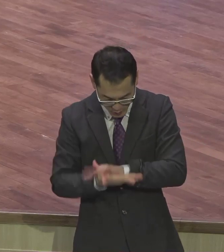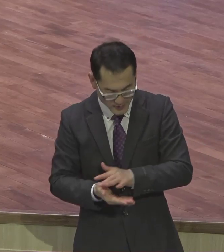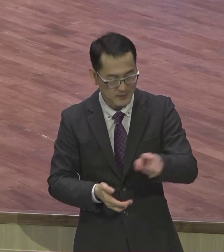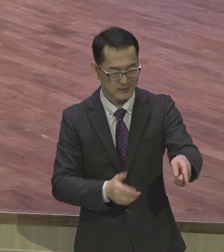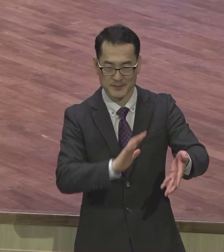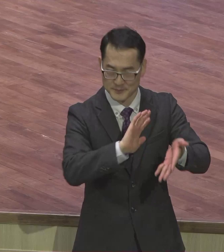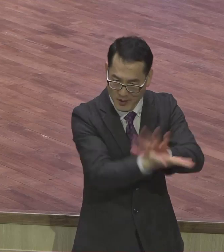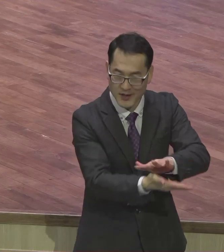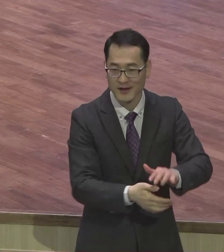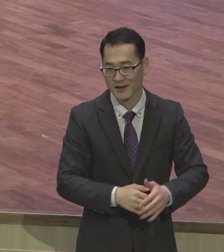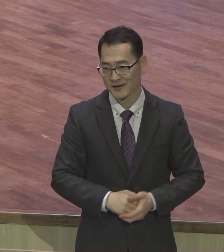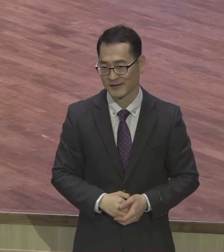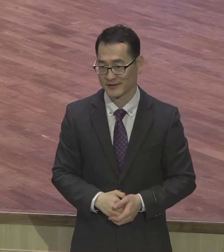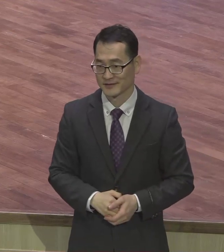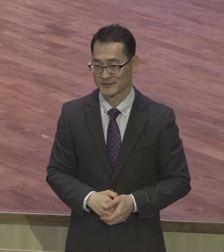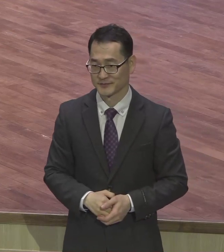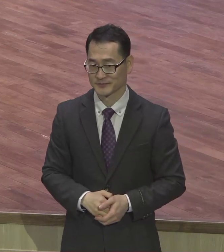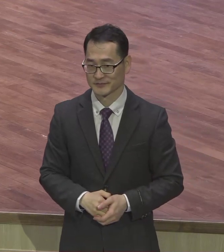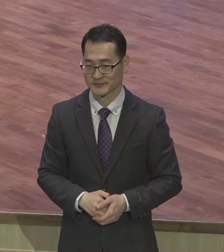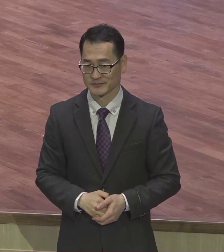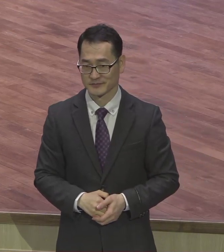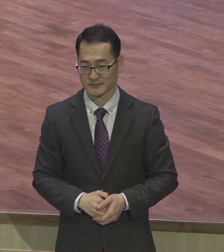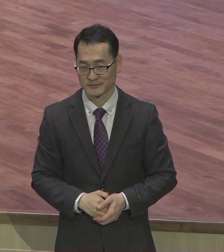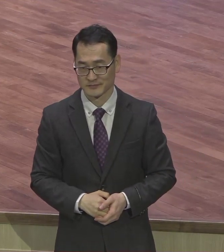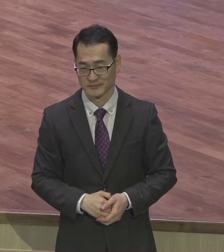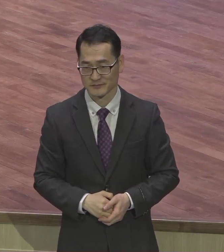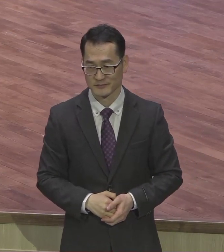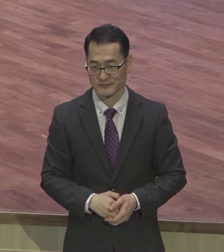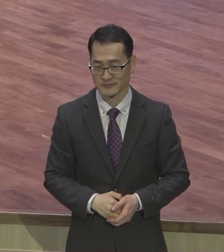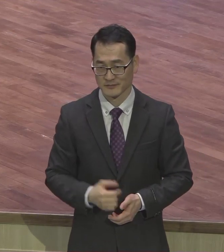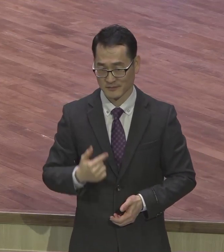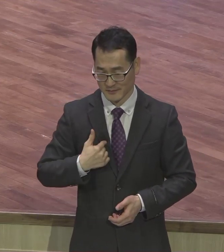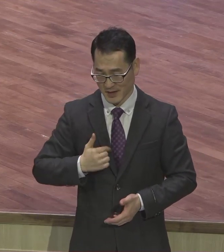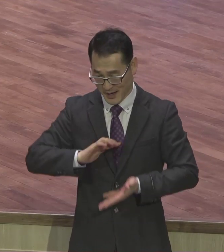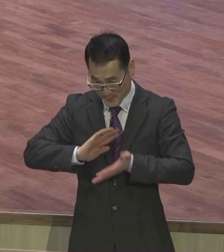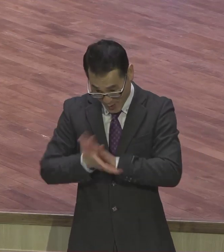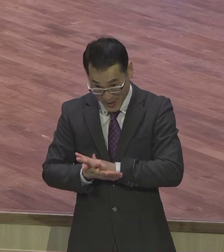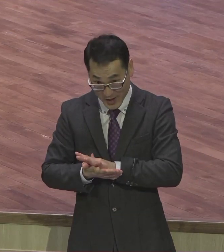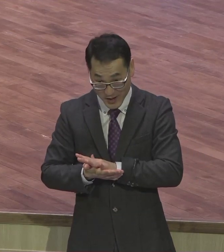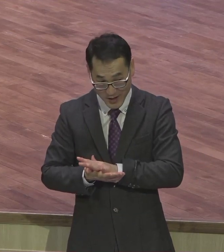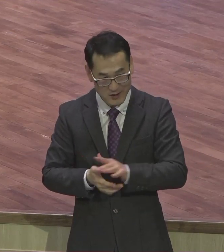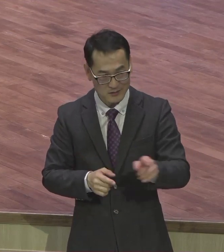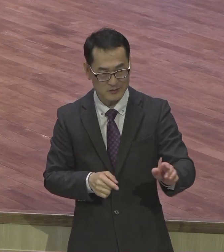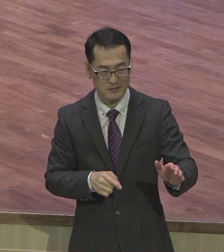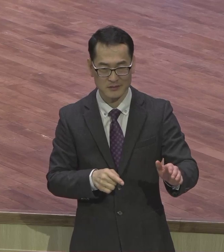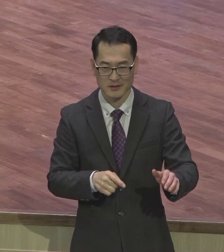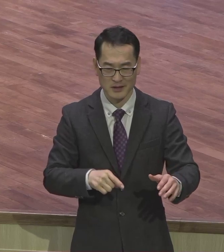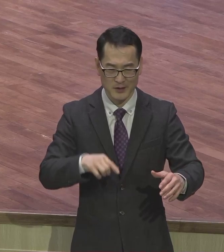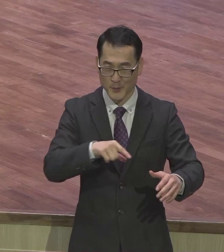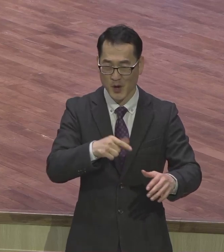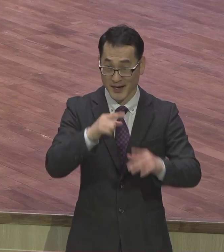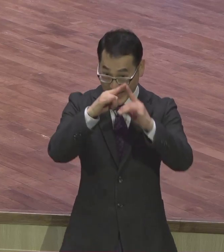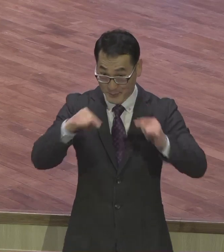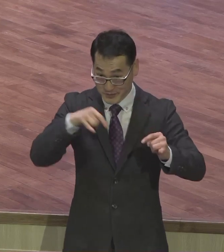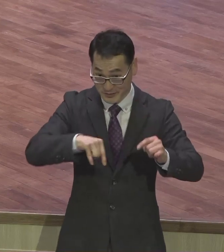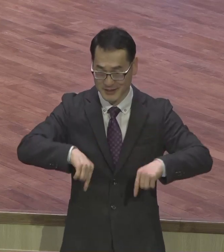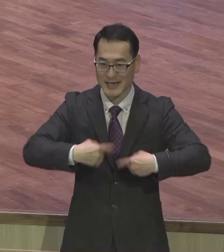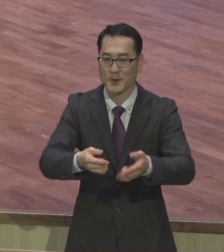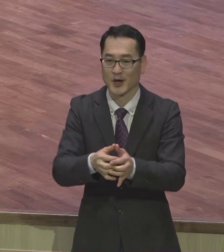현장을 내가 변화시키든지 내가 변화되든지 일단 말이죠. 하나님의